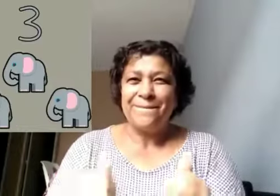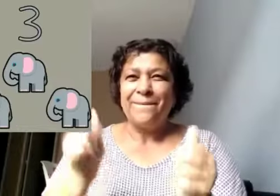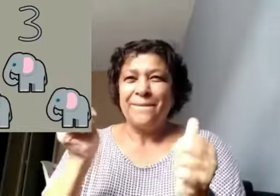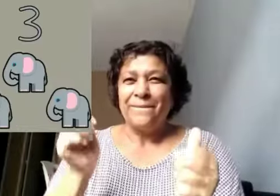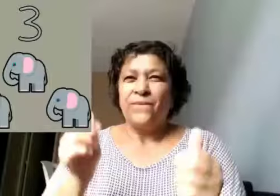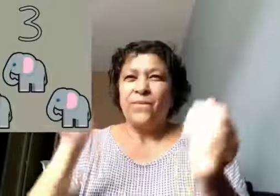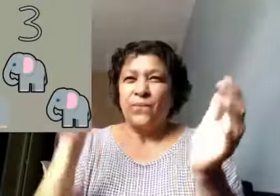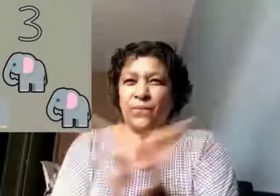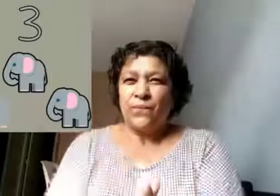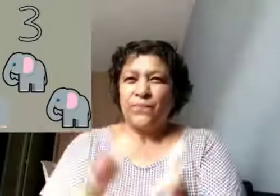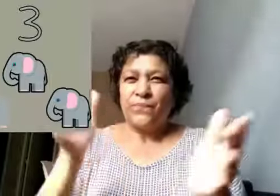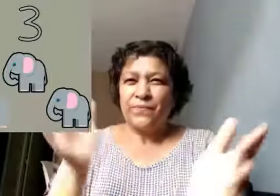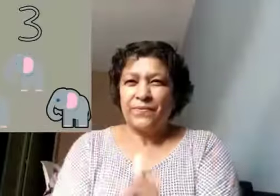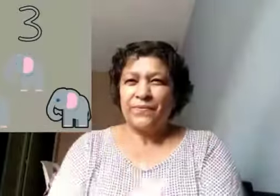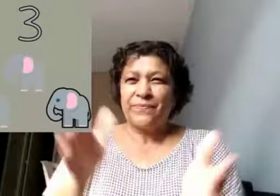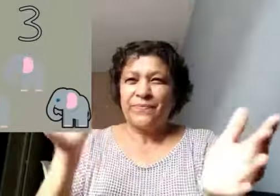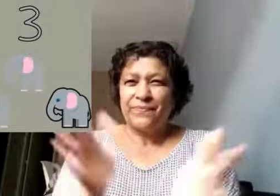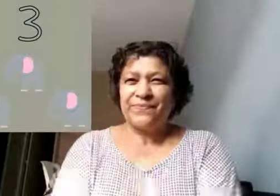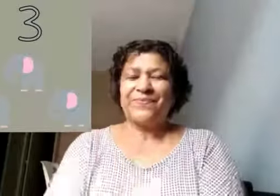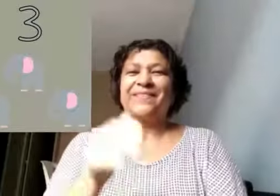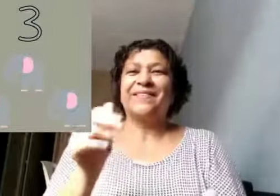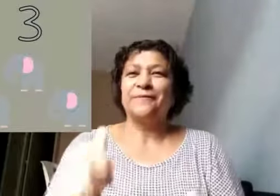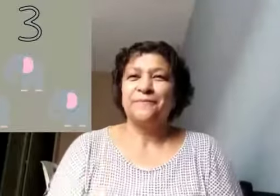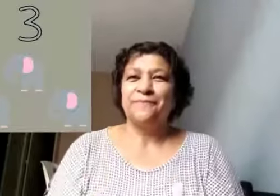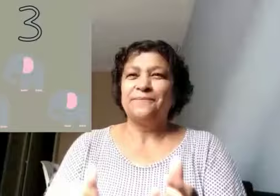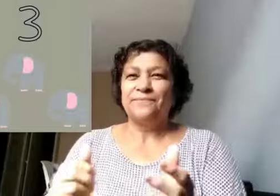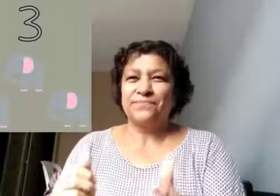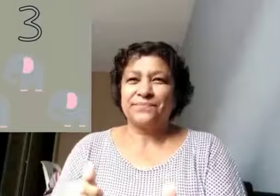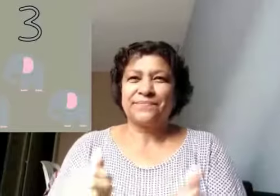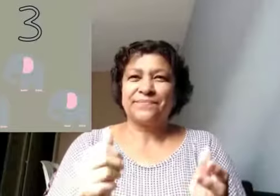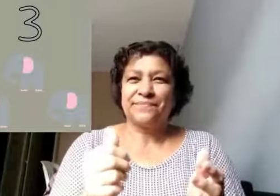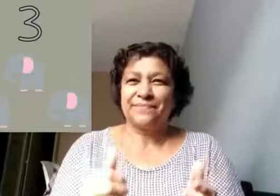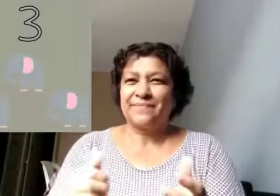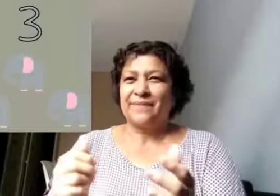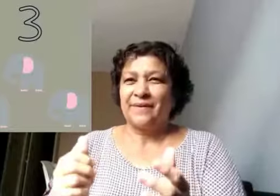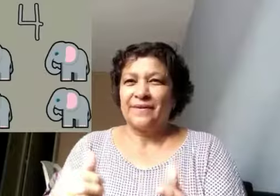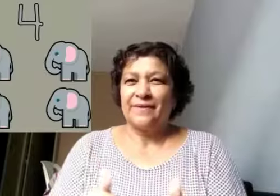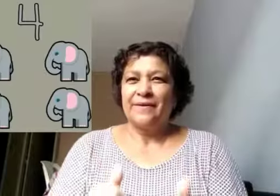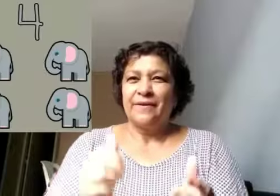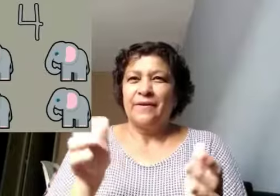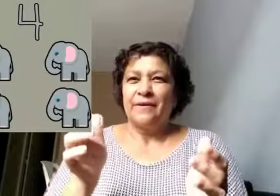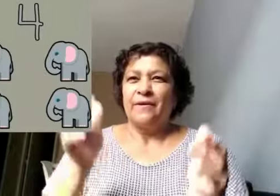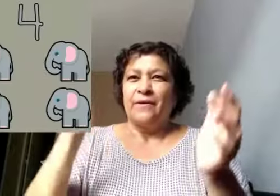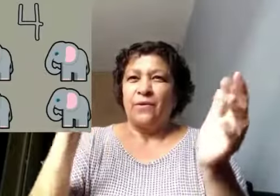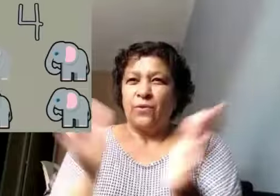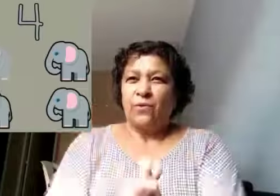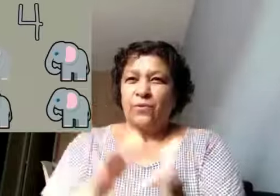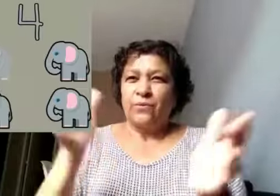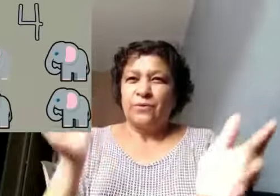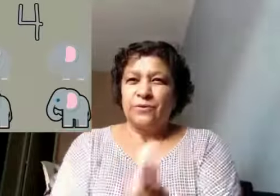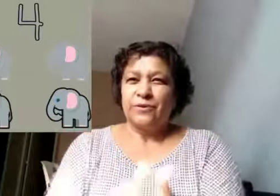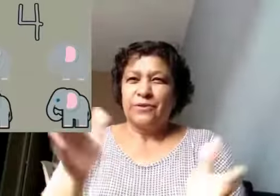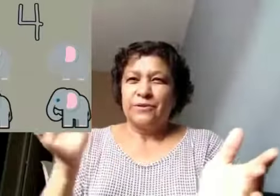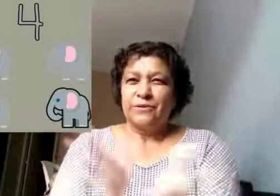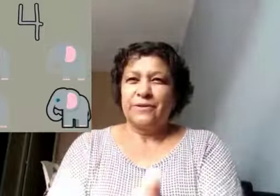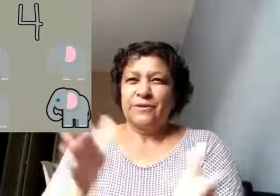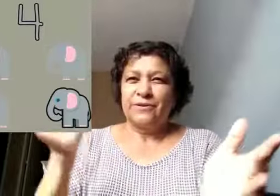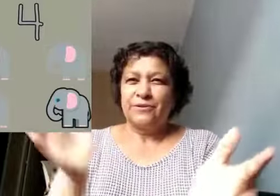Três elefantes incomodam muita gente. Quatro elefantes incomodam